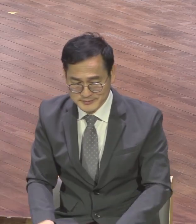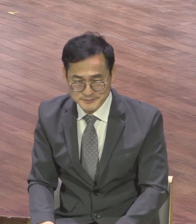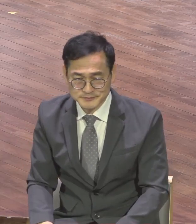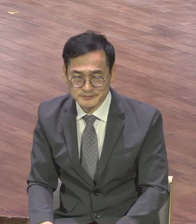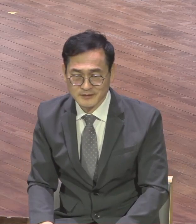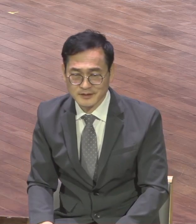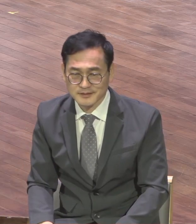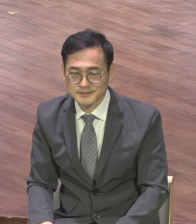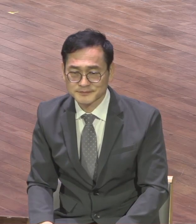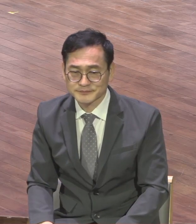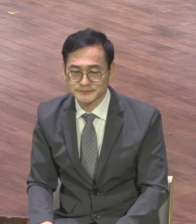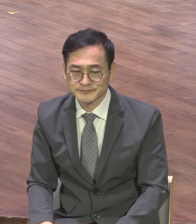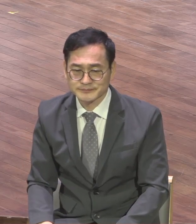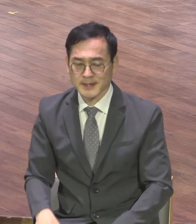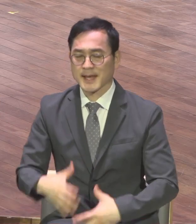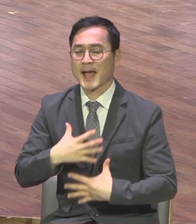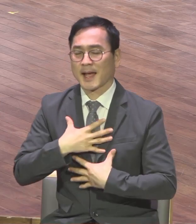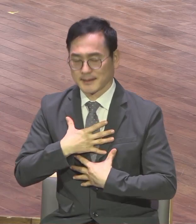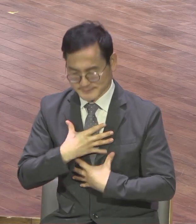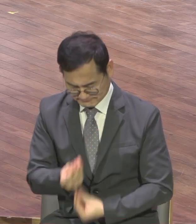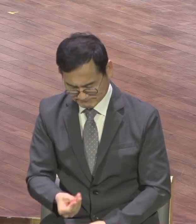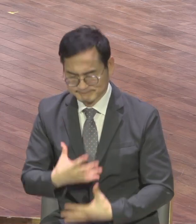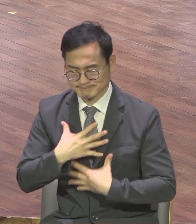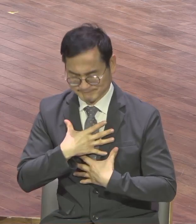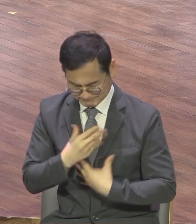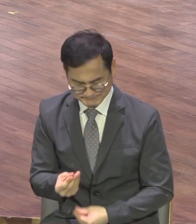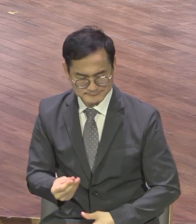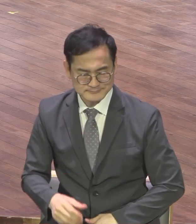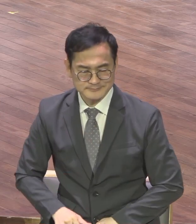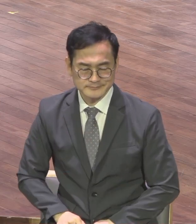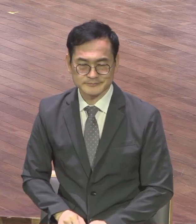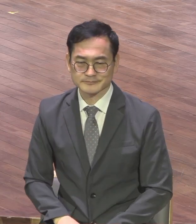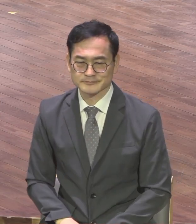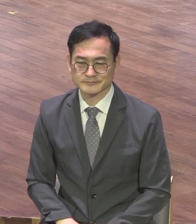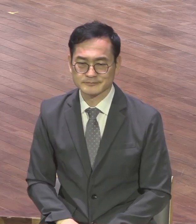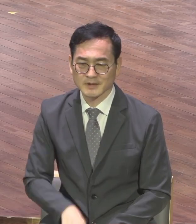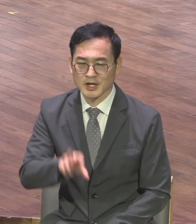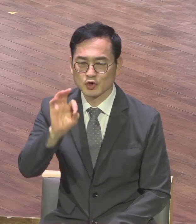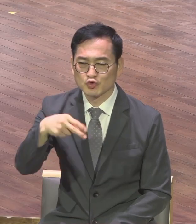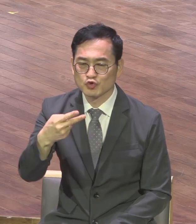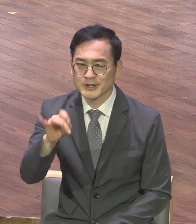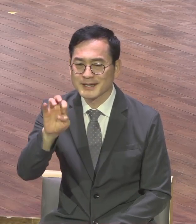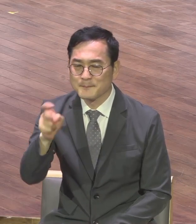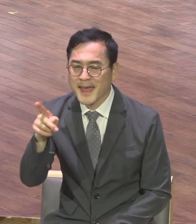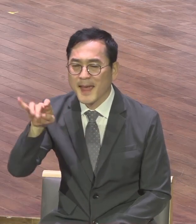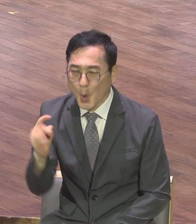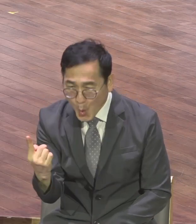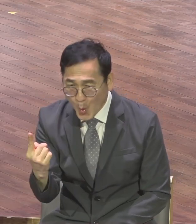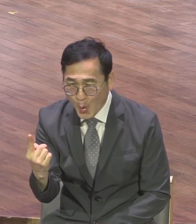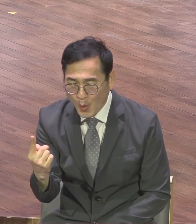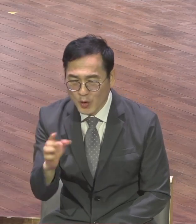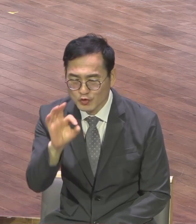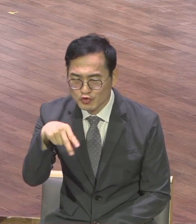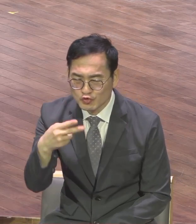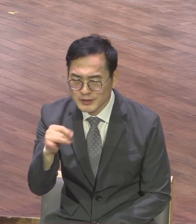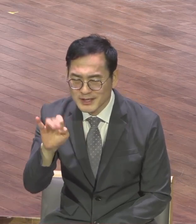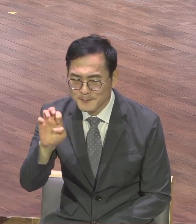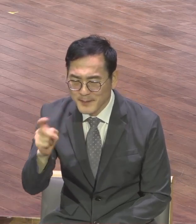안심하라 유대메오 이 말에 즐거워 하라는 뜻이 아주 좋은